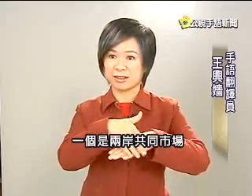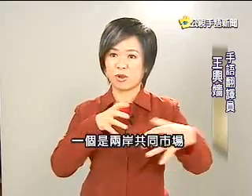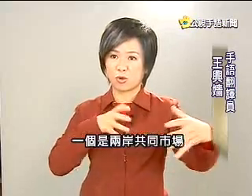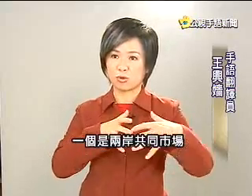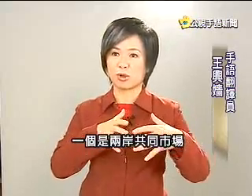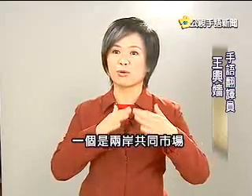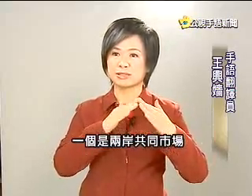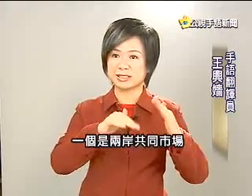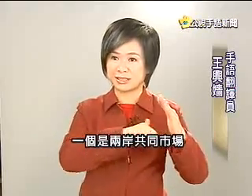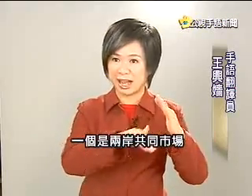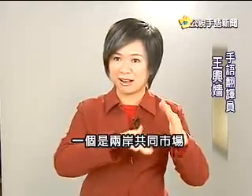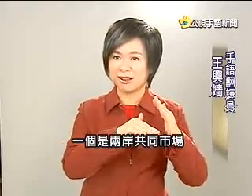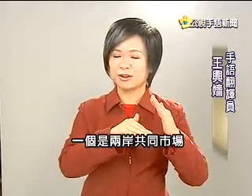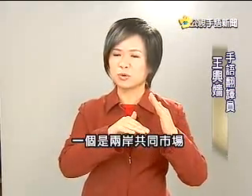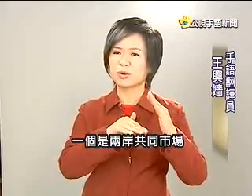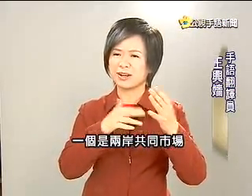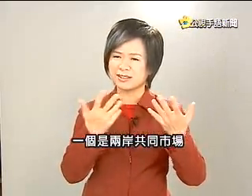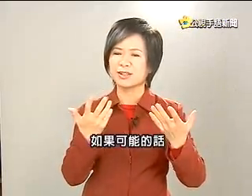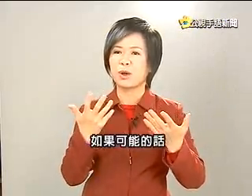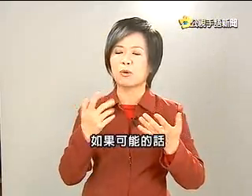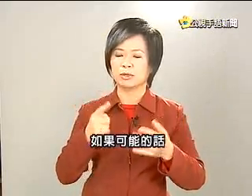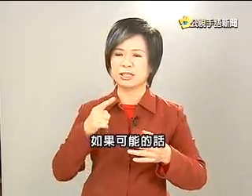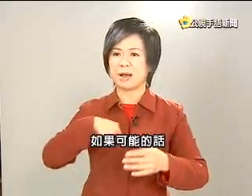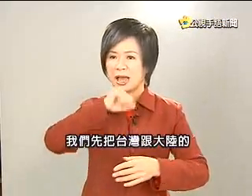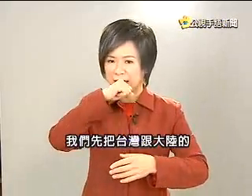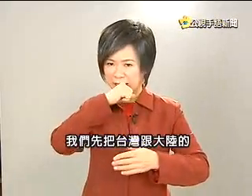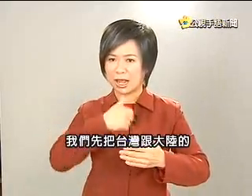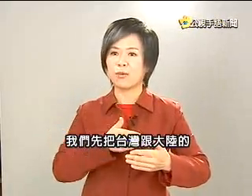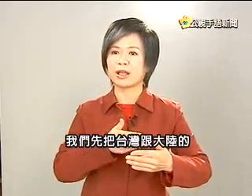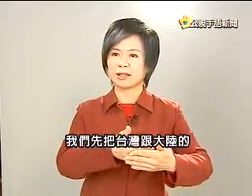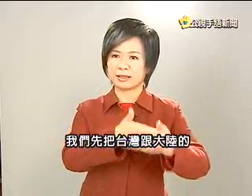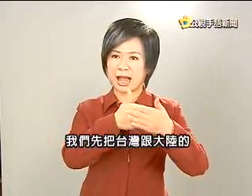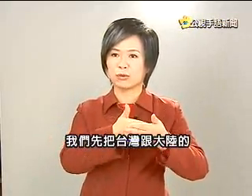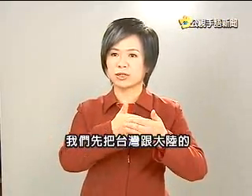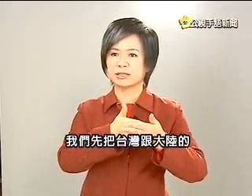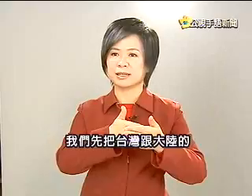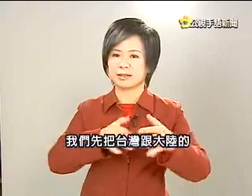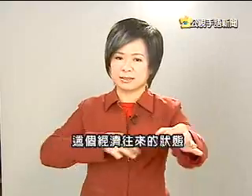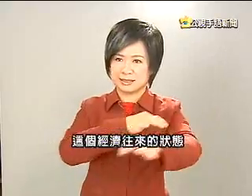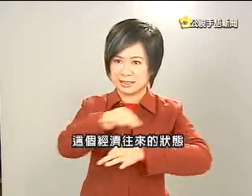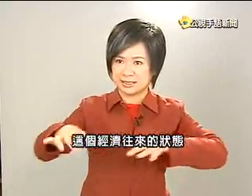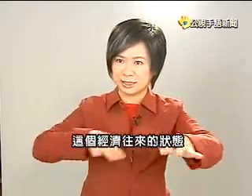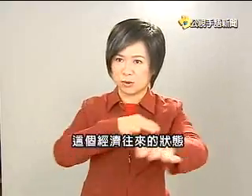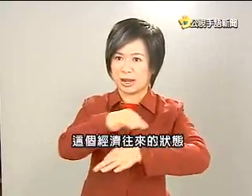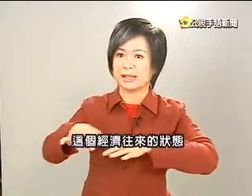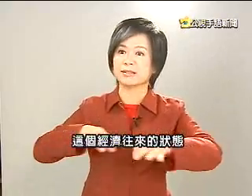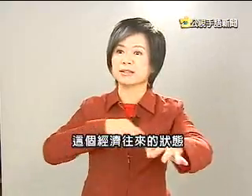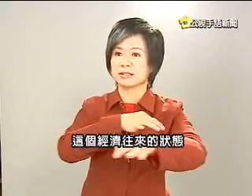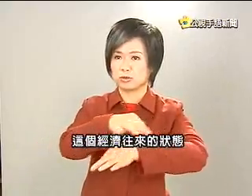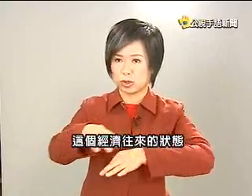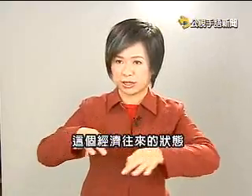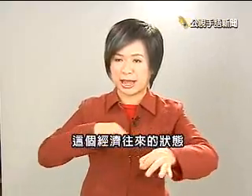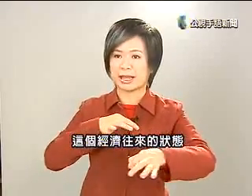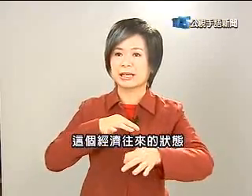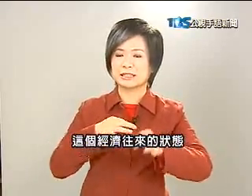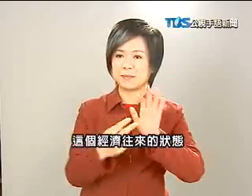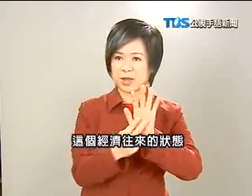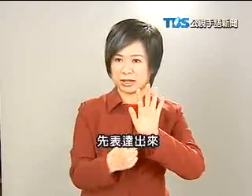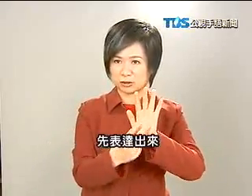共同市场如果可能的话我们先把台湾跟大陆的这个经济往来的状态先表达